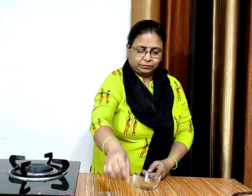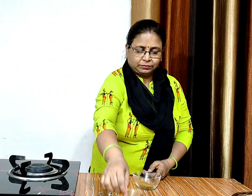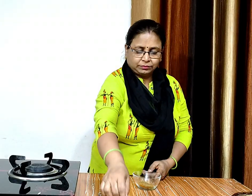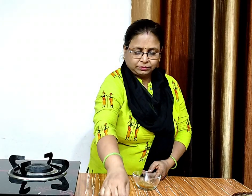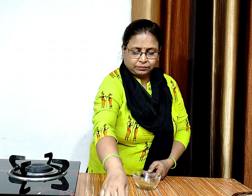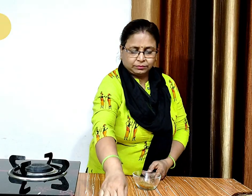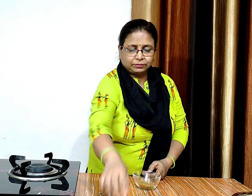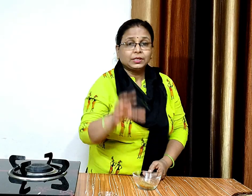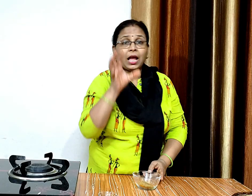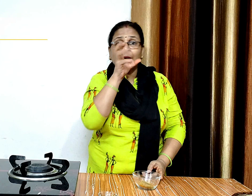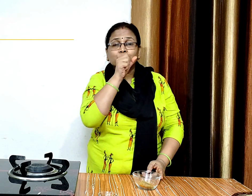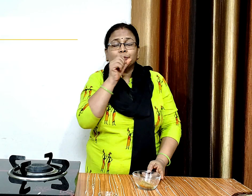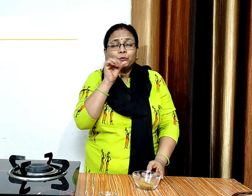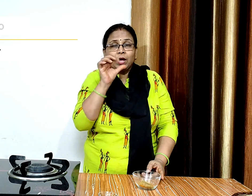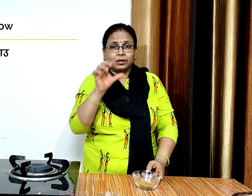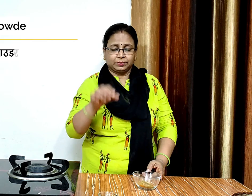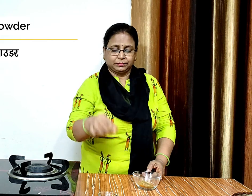एक चमच अमचूर पाउडर